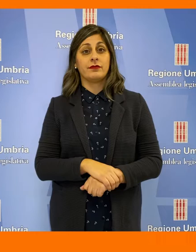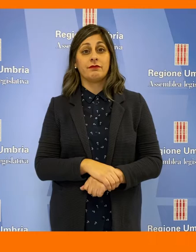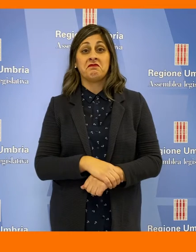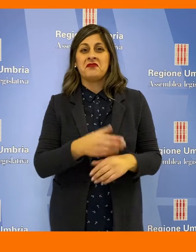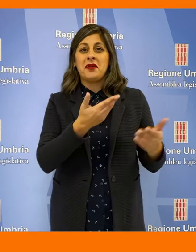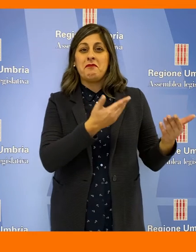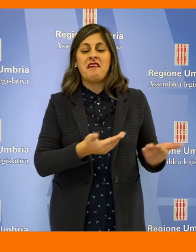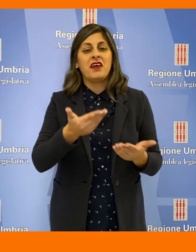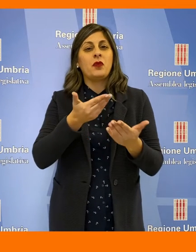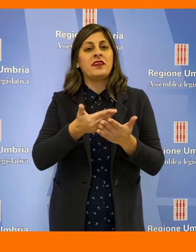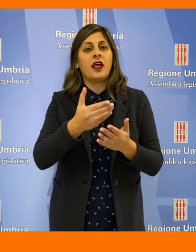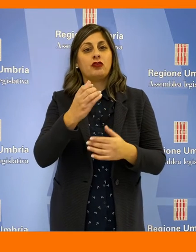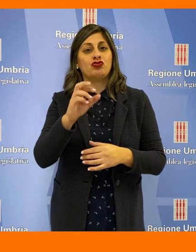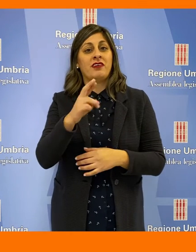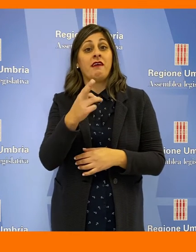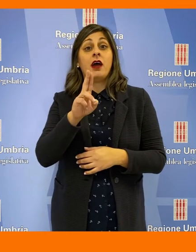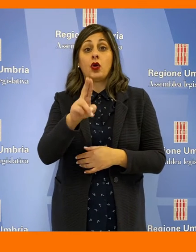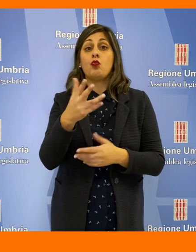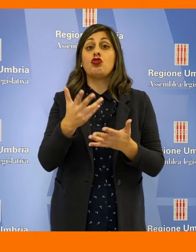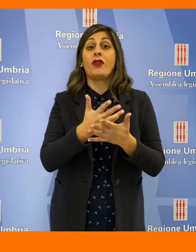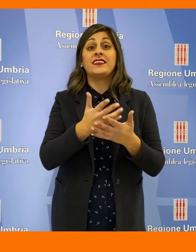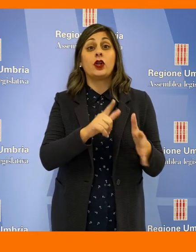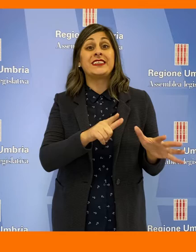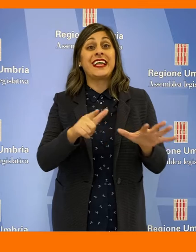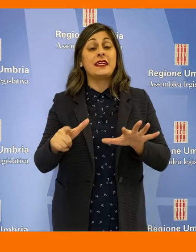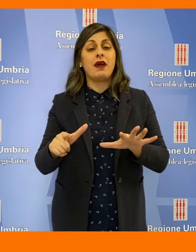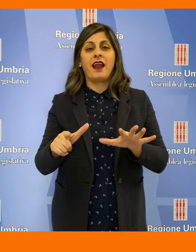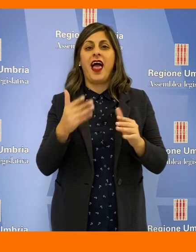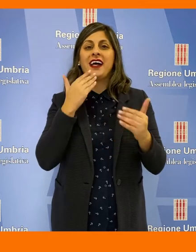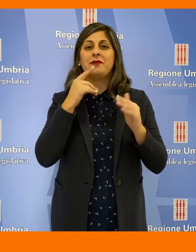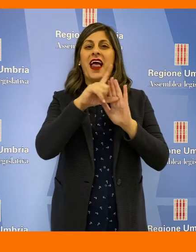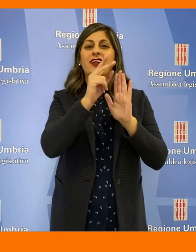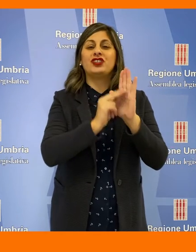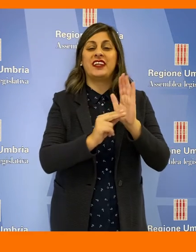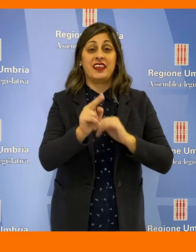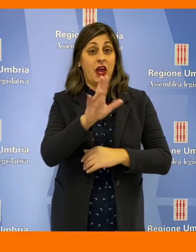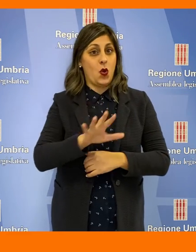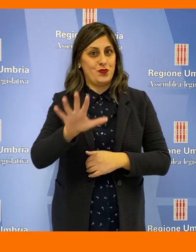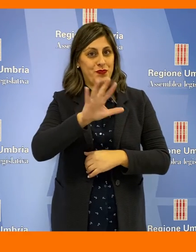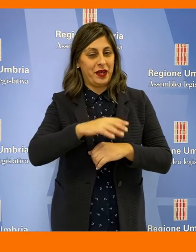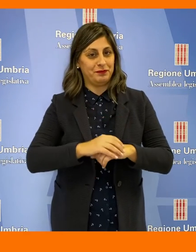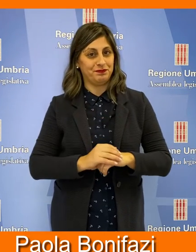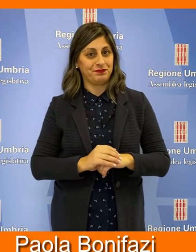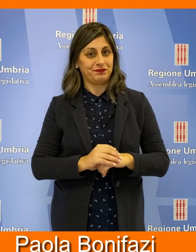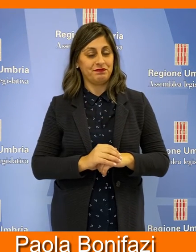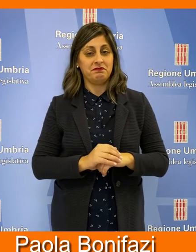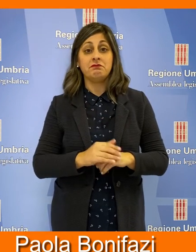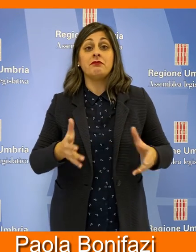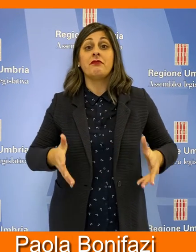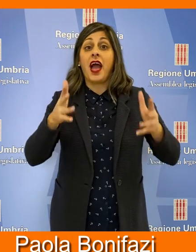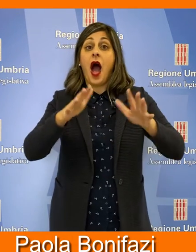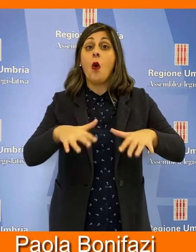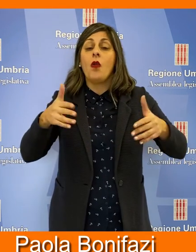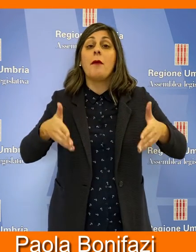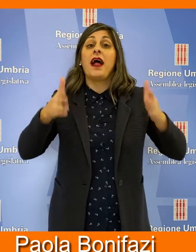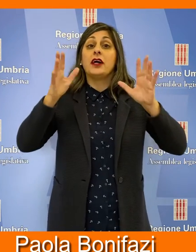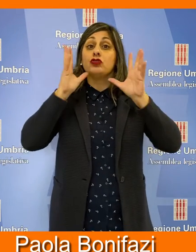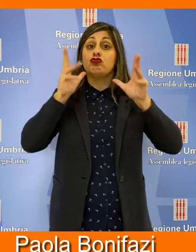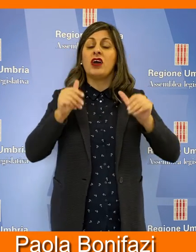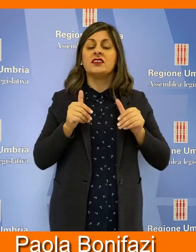Benvenuti a TeleCRU, il notiziario settimanale dell'Assemblea Legislativa dell'Umbria. L'Aula di Palazzo Cesaroni ha